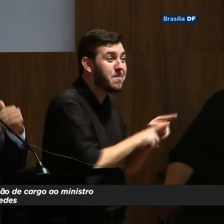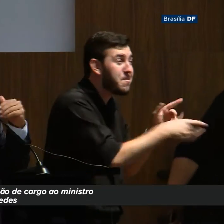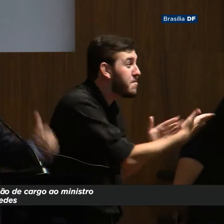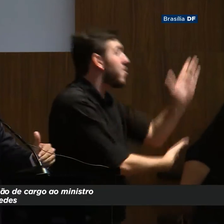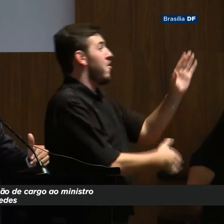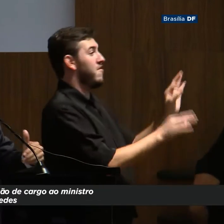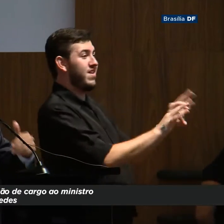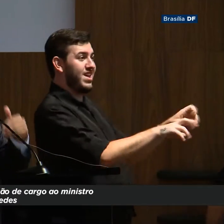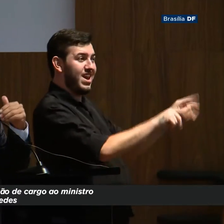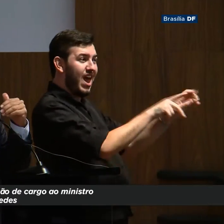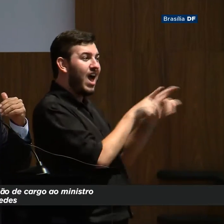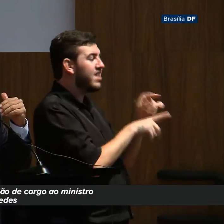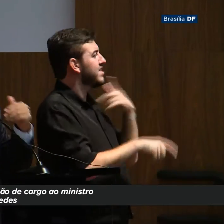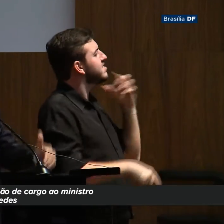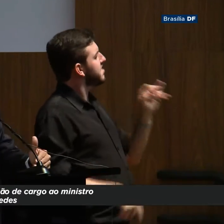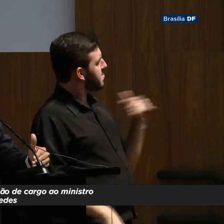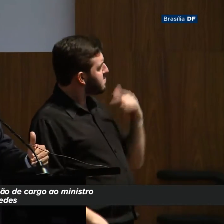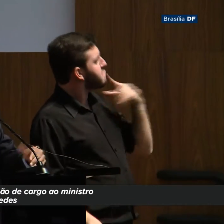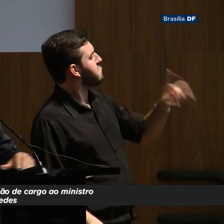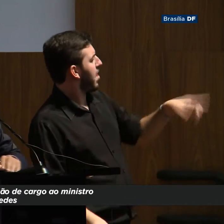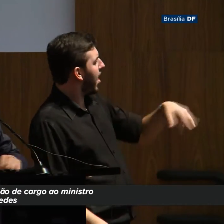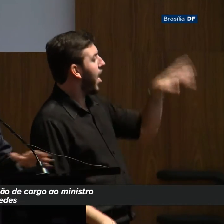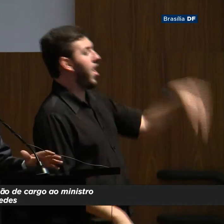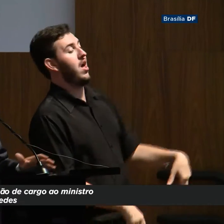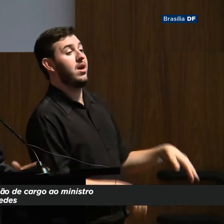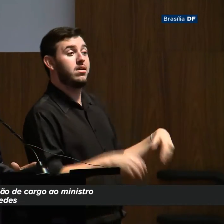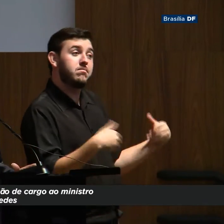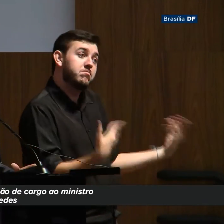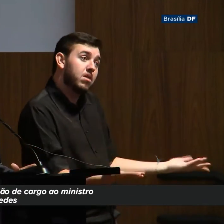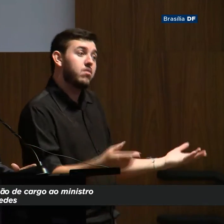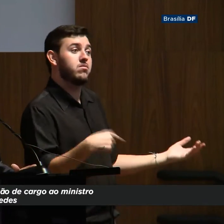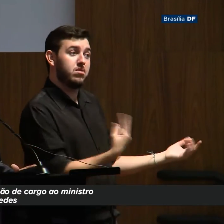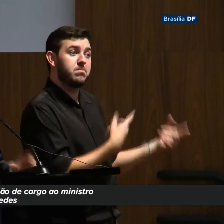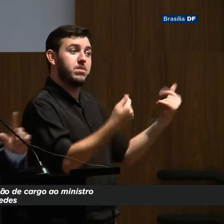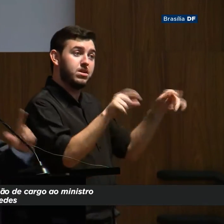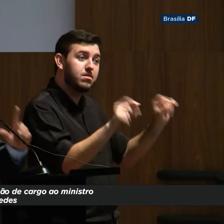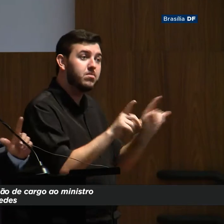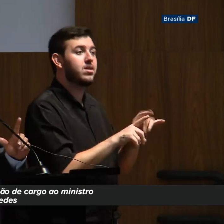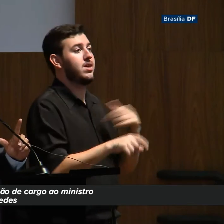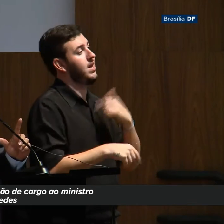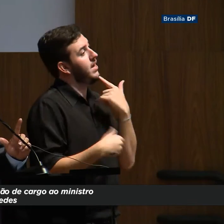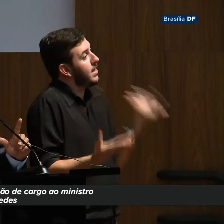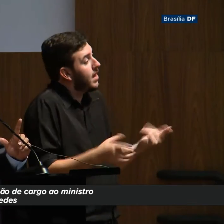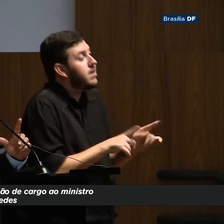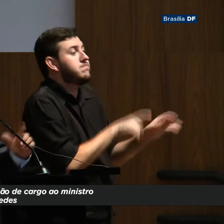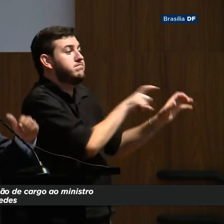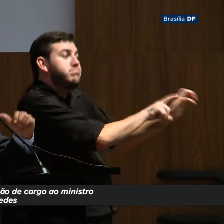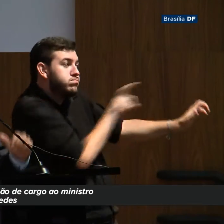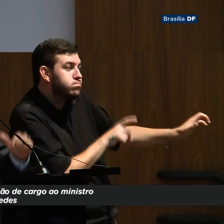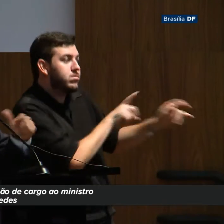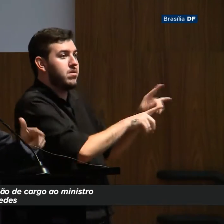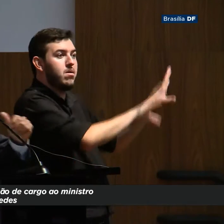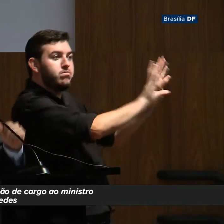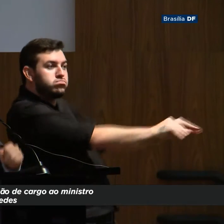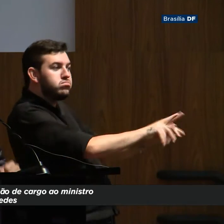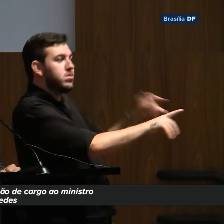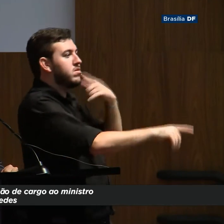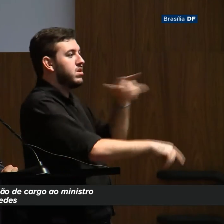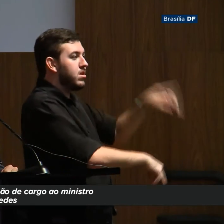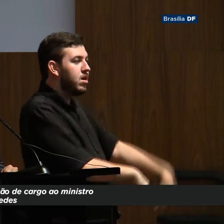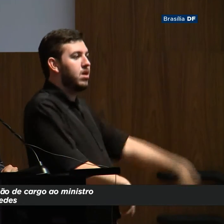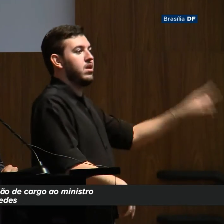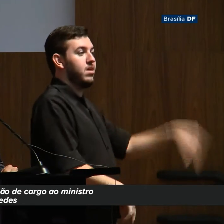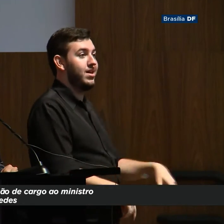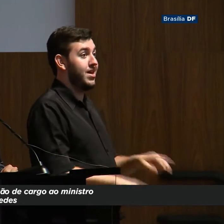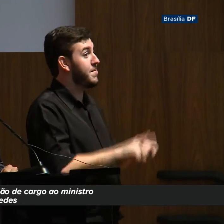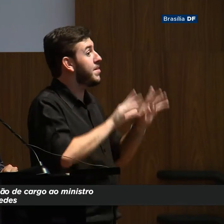desindexa tudo, desvincula tudo ou não há solução. O bonito é que se der errado, pode dar certo.